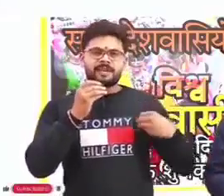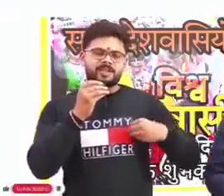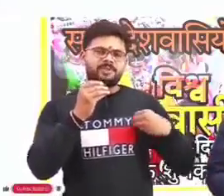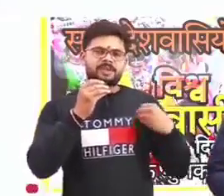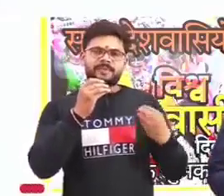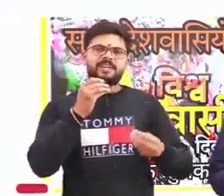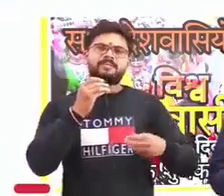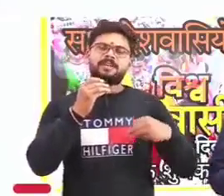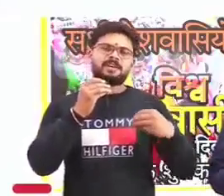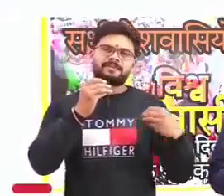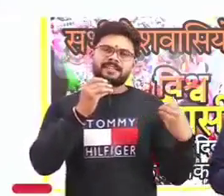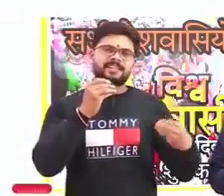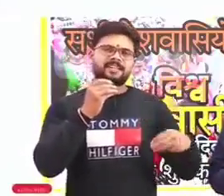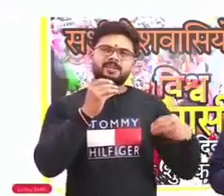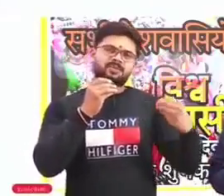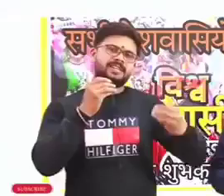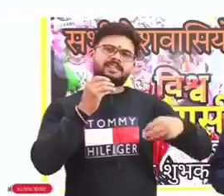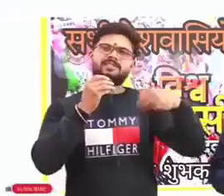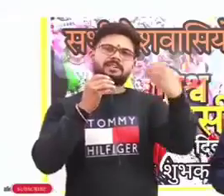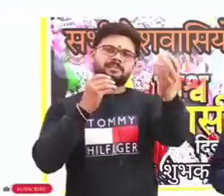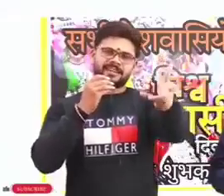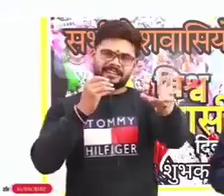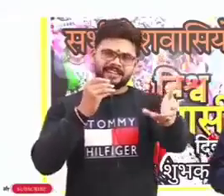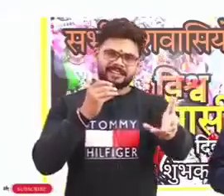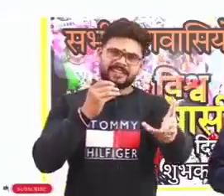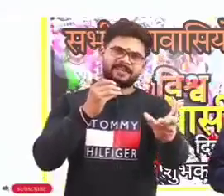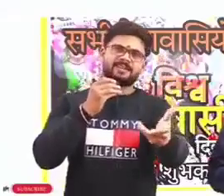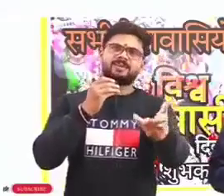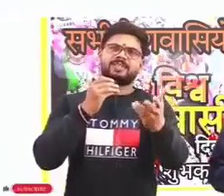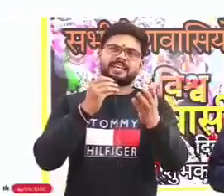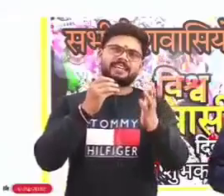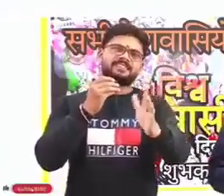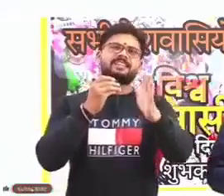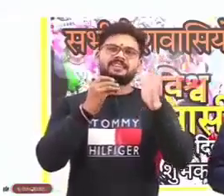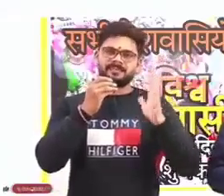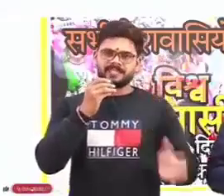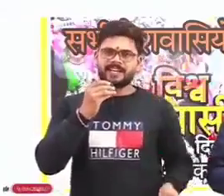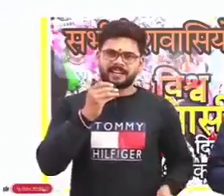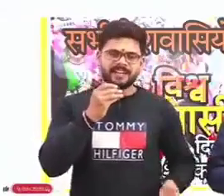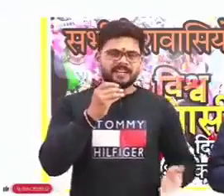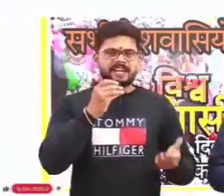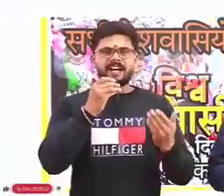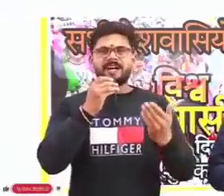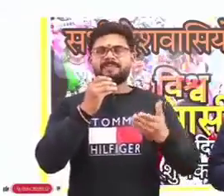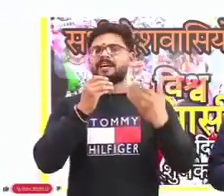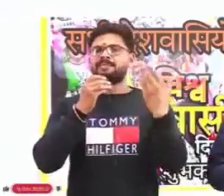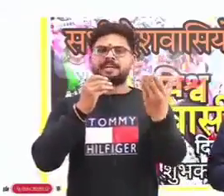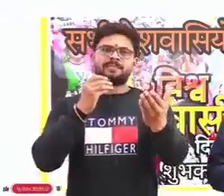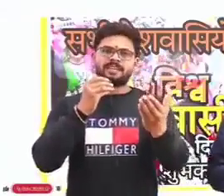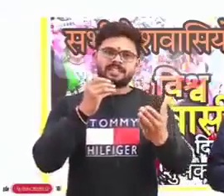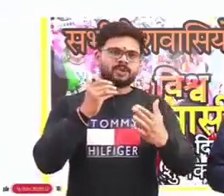बातों में अपने घर परिवारम बात करता हूँ तो मैं कहता हूँ खमागणी इसका मतलब होता है शादर नमस्कार आप रामराम करते हो